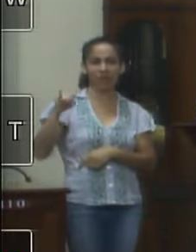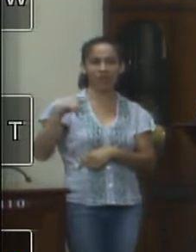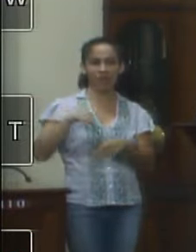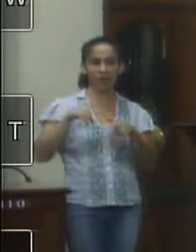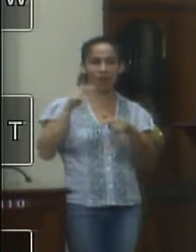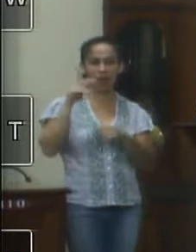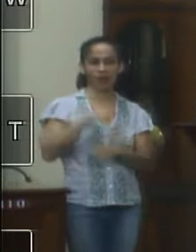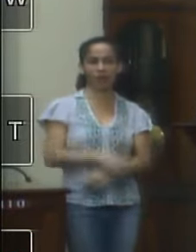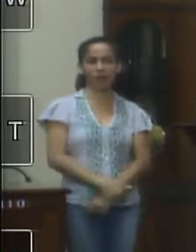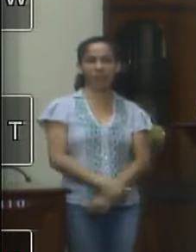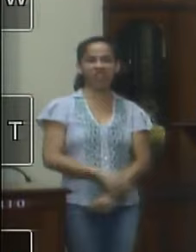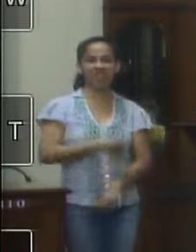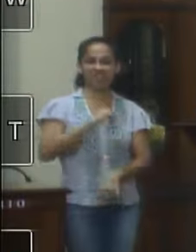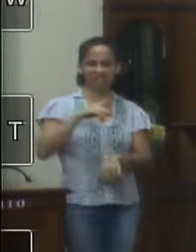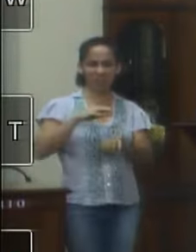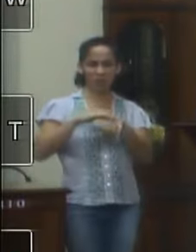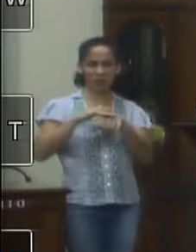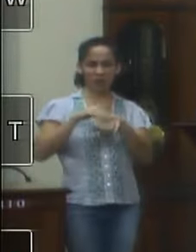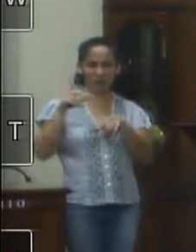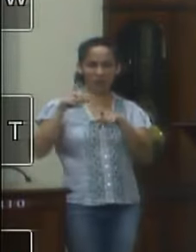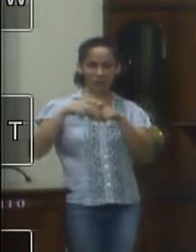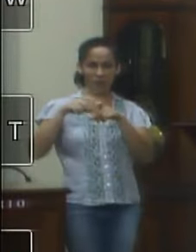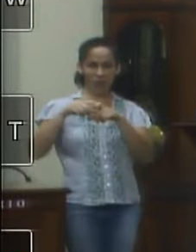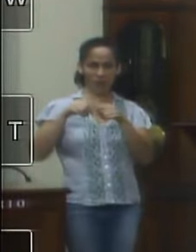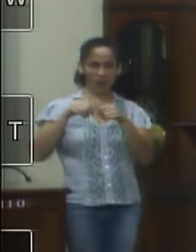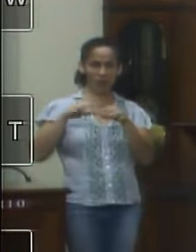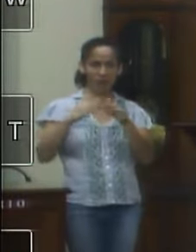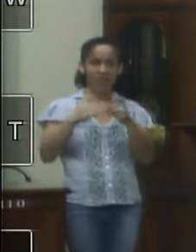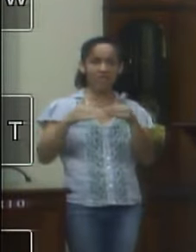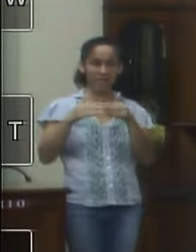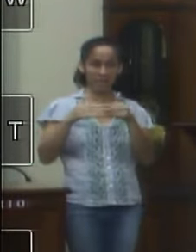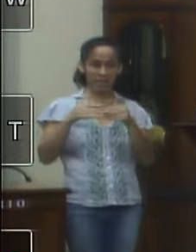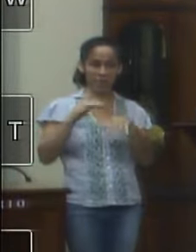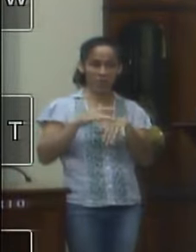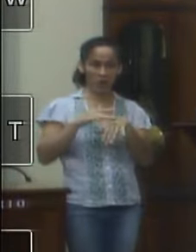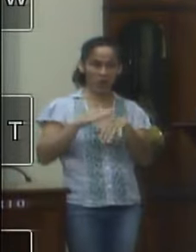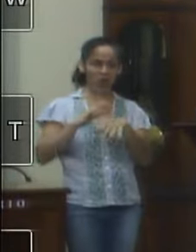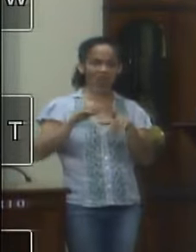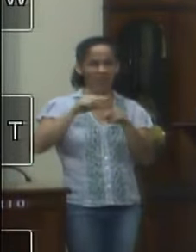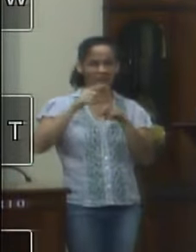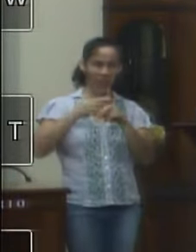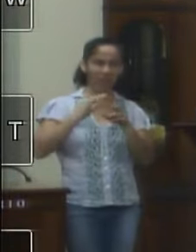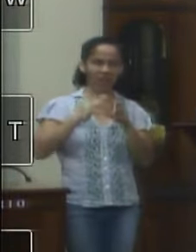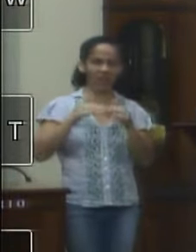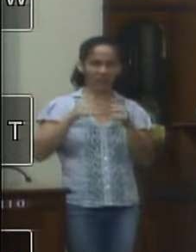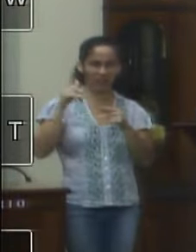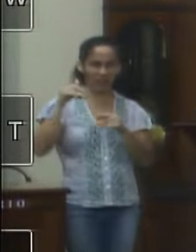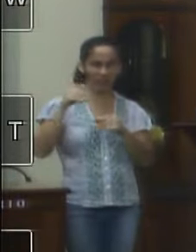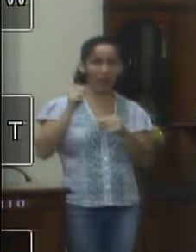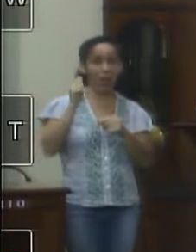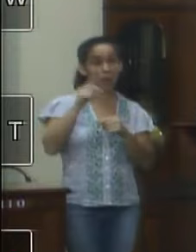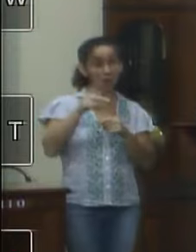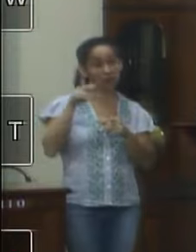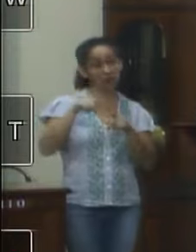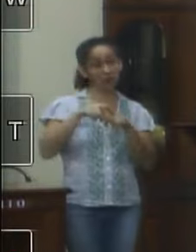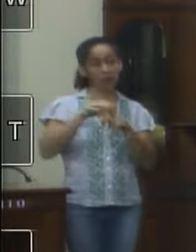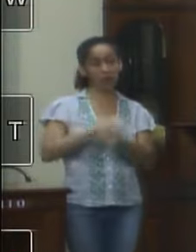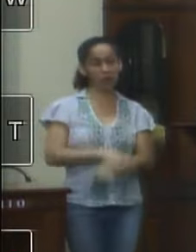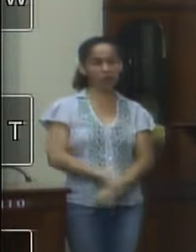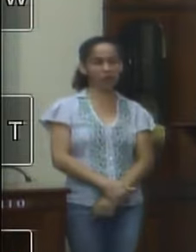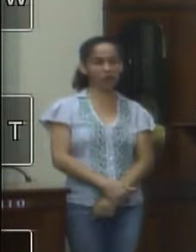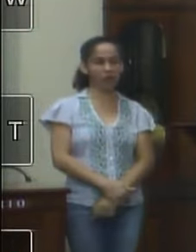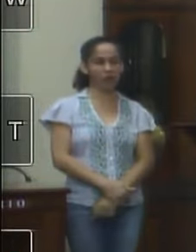ficar aqui fingindo que essa pessoa é alguém e que ela pode ter poder não